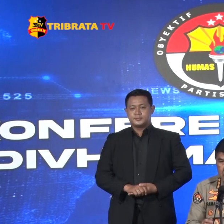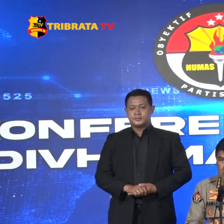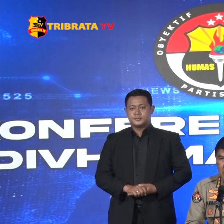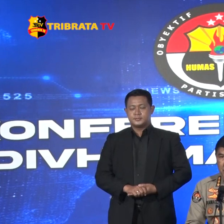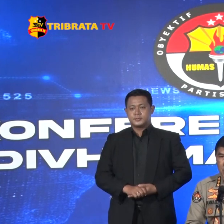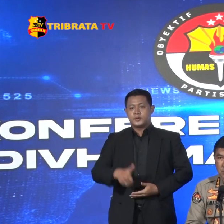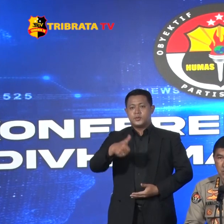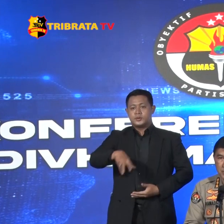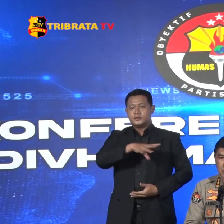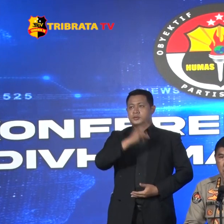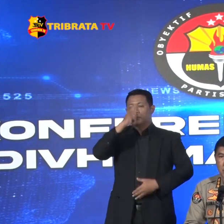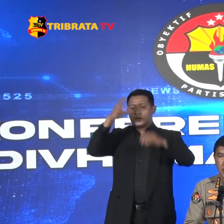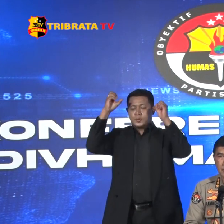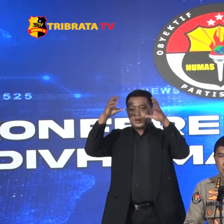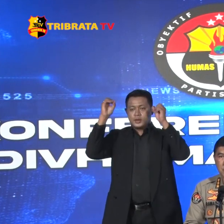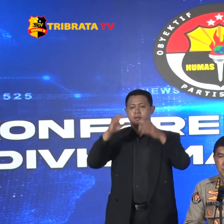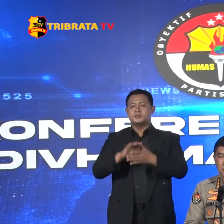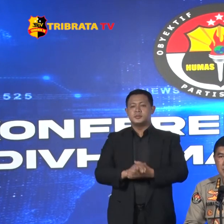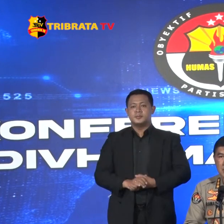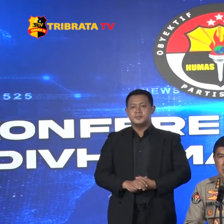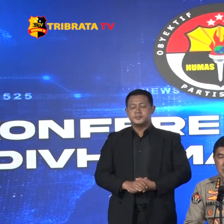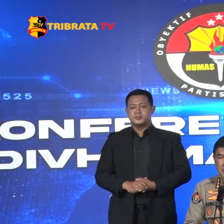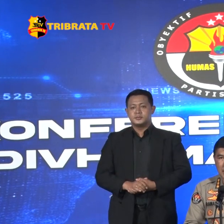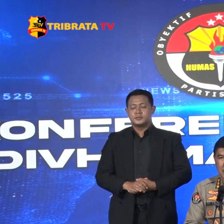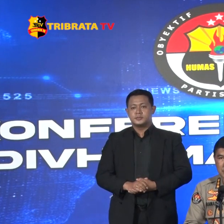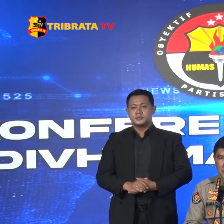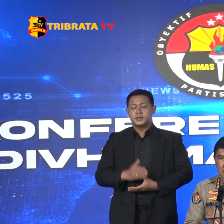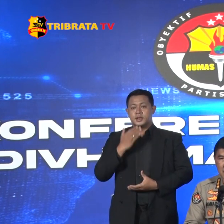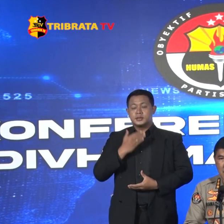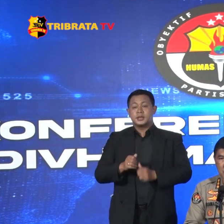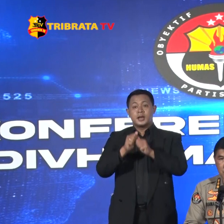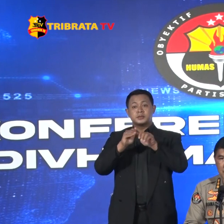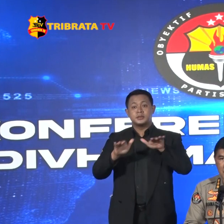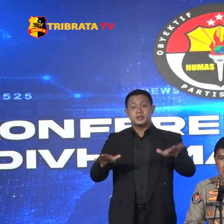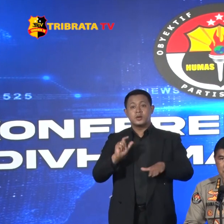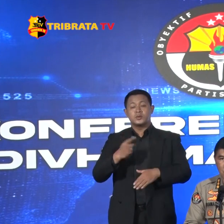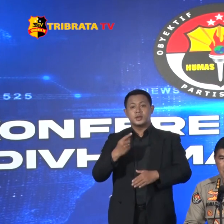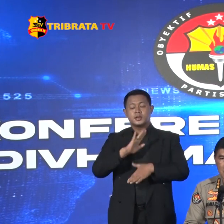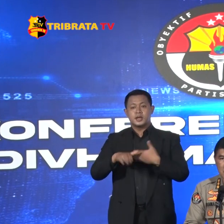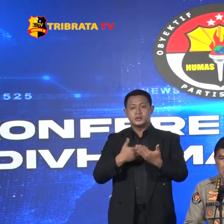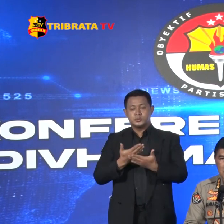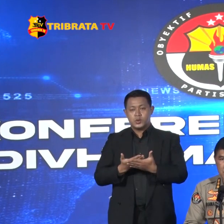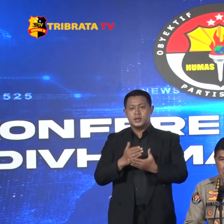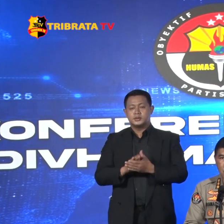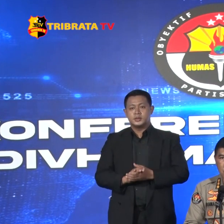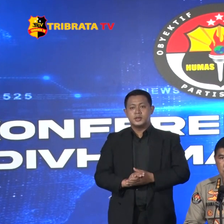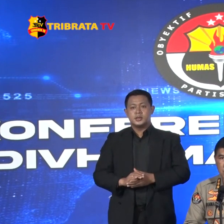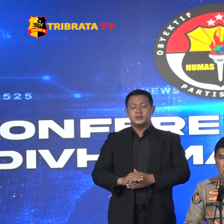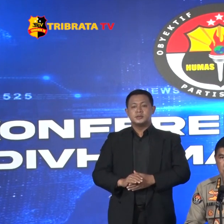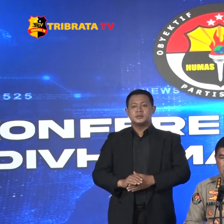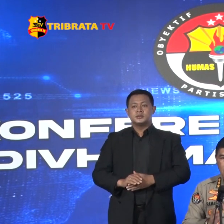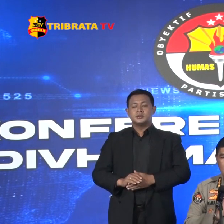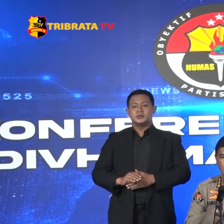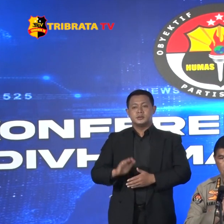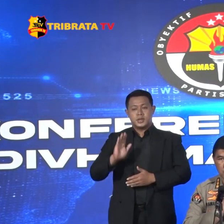Assalamu'alaikum warahmatullahi wabarakatuh Salam sejahtera untuk kita semua Salam